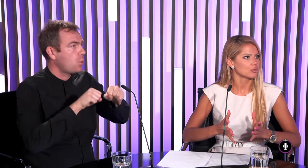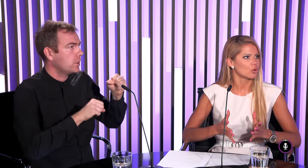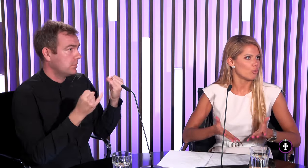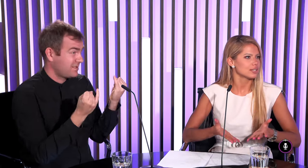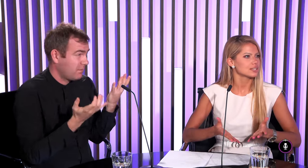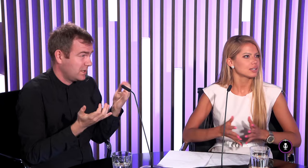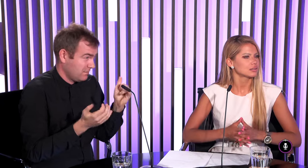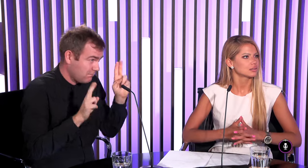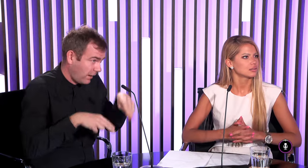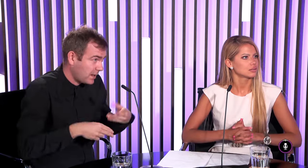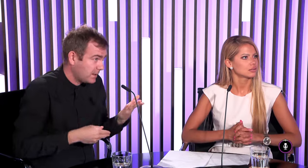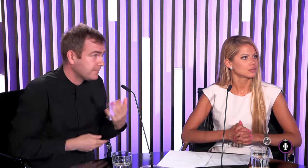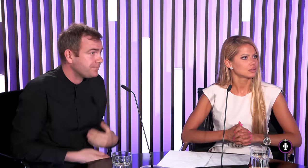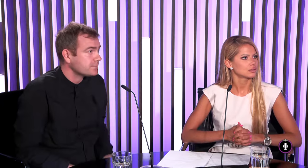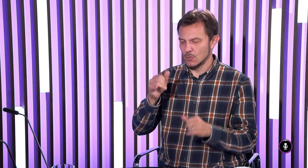slabšia alebo obmedzená?